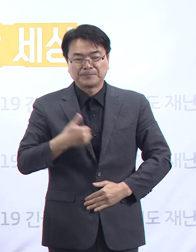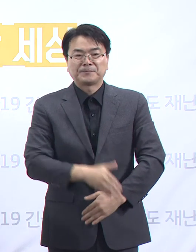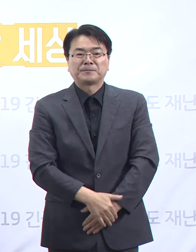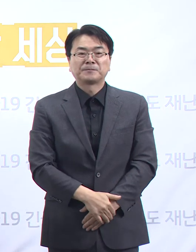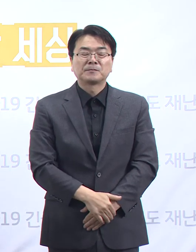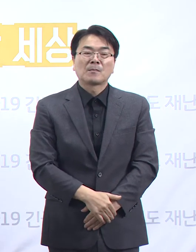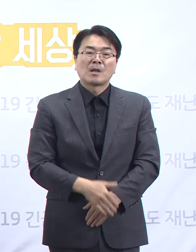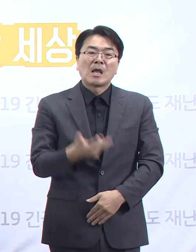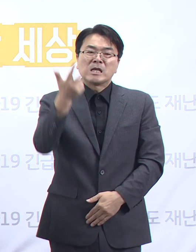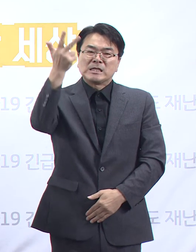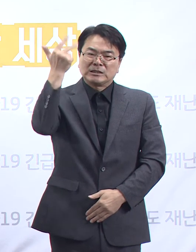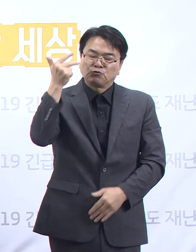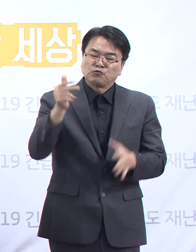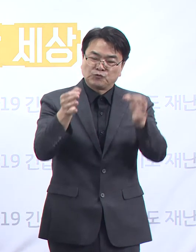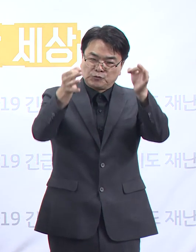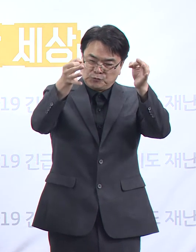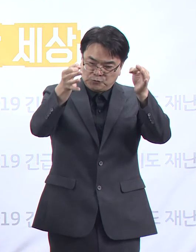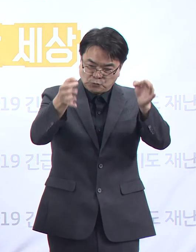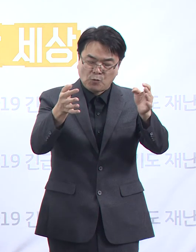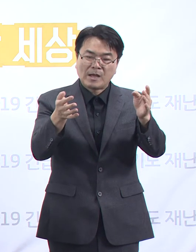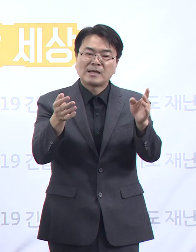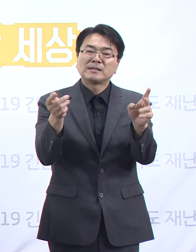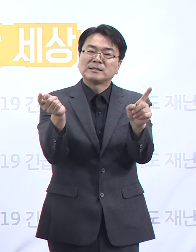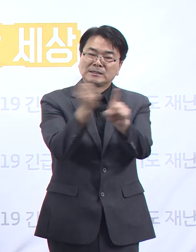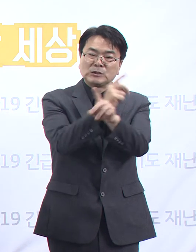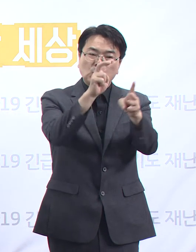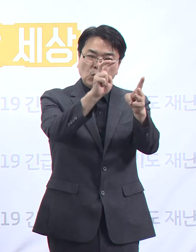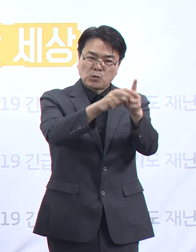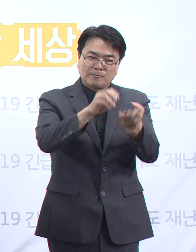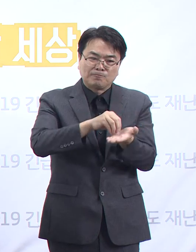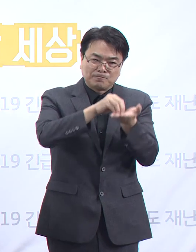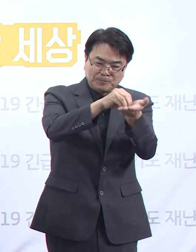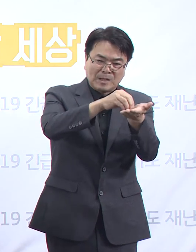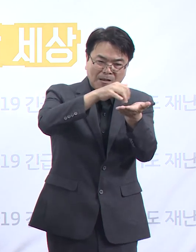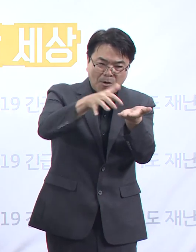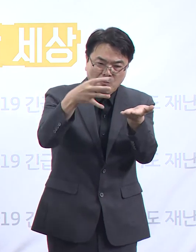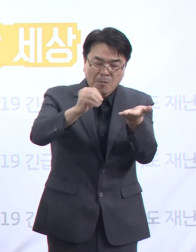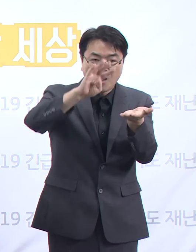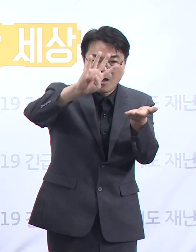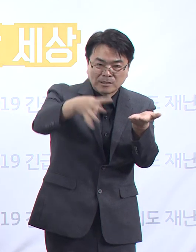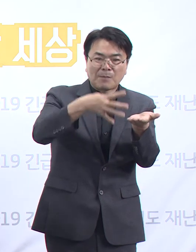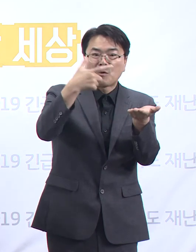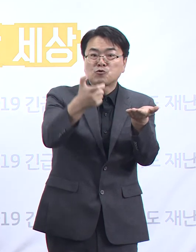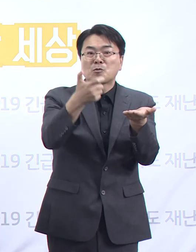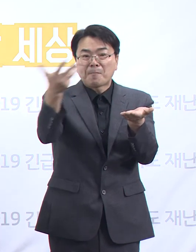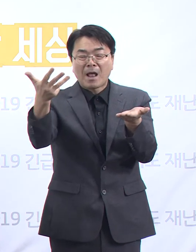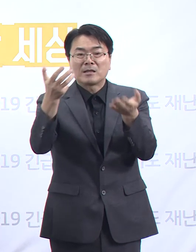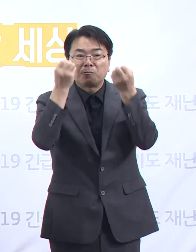일주일간 도내 4개의 생활치료센터의 총 입소자 숫자는 468명이었습니다.